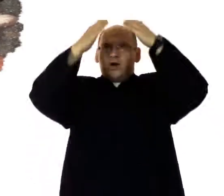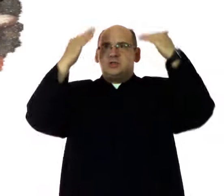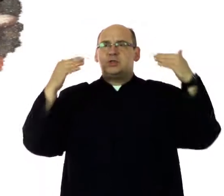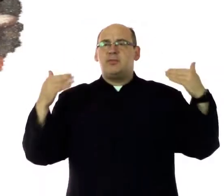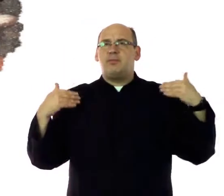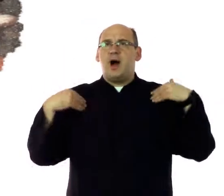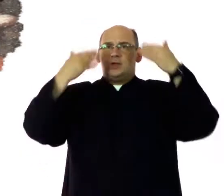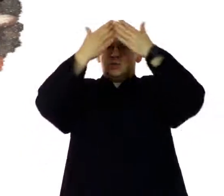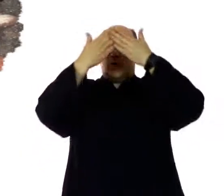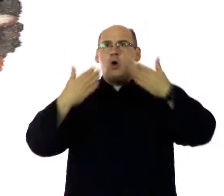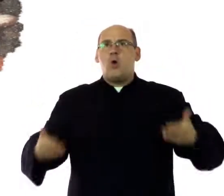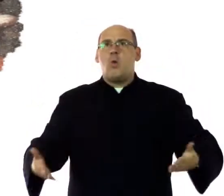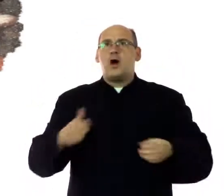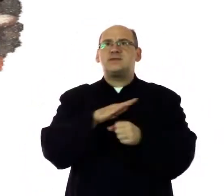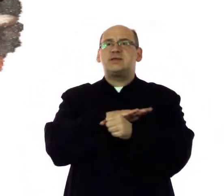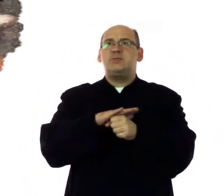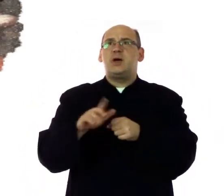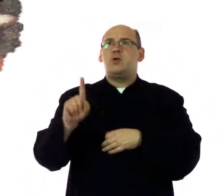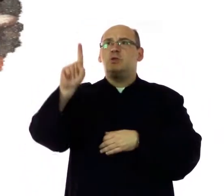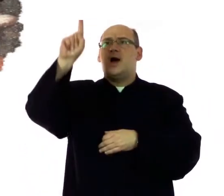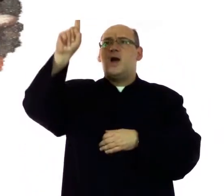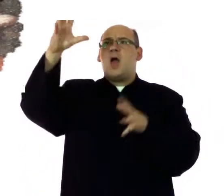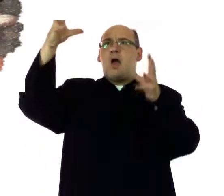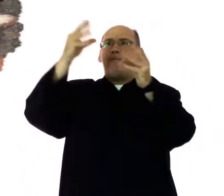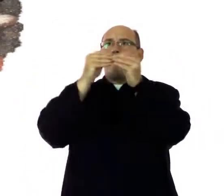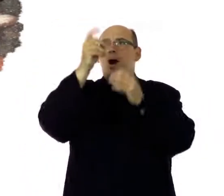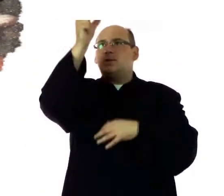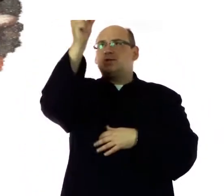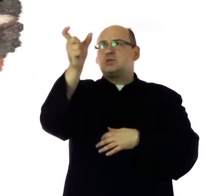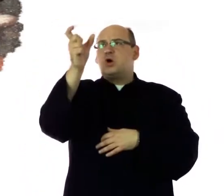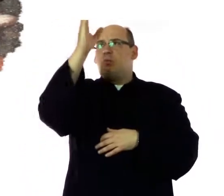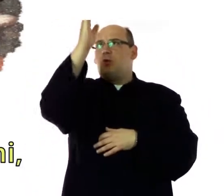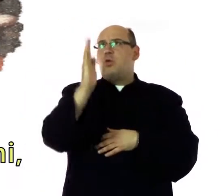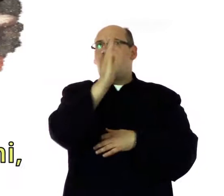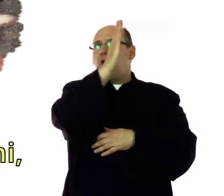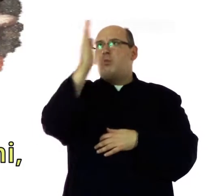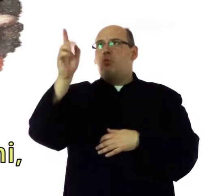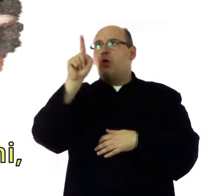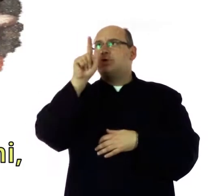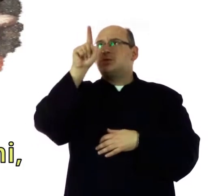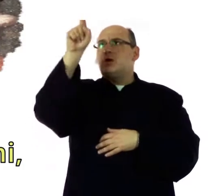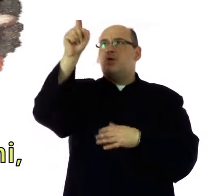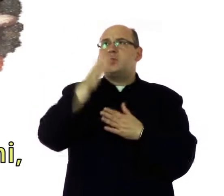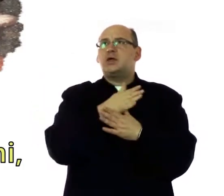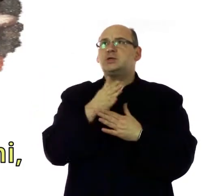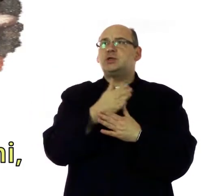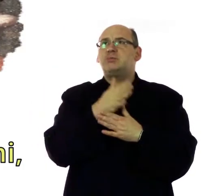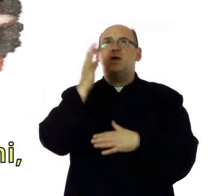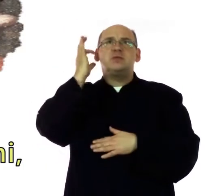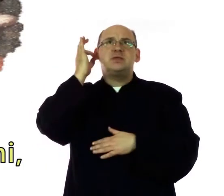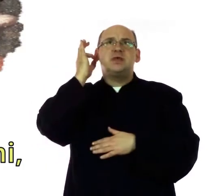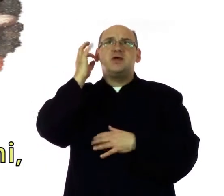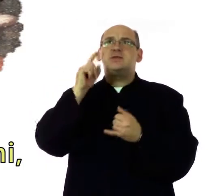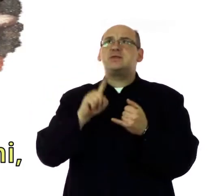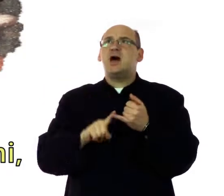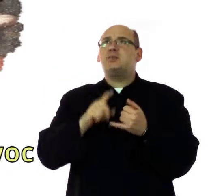Zdrowaś Mario, łaski pełna, Pan z Tobą. Błogosławionaś